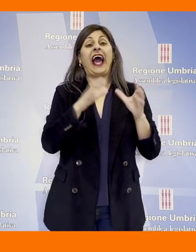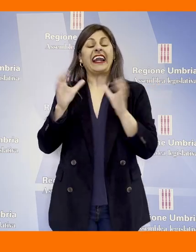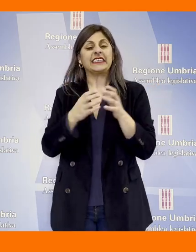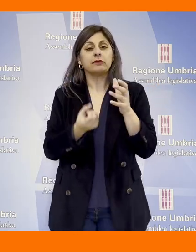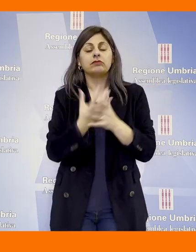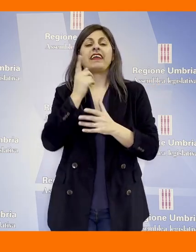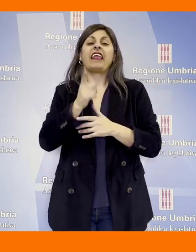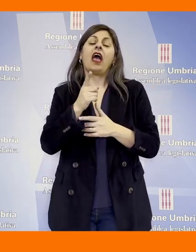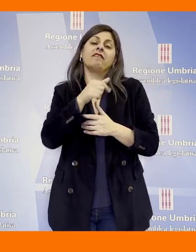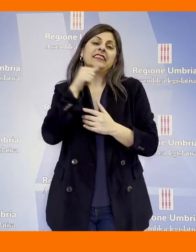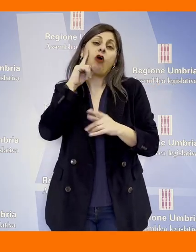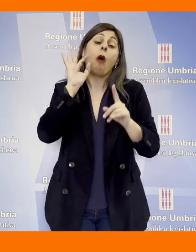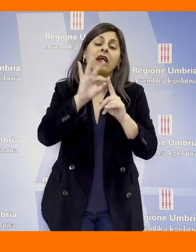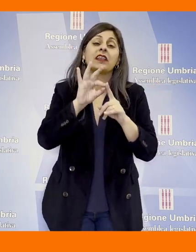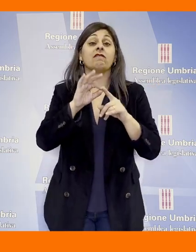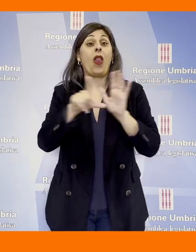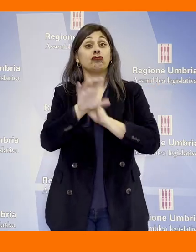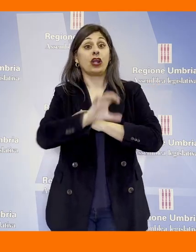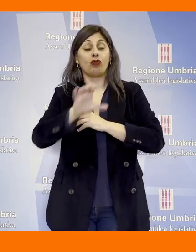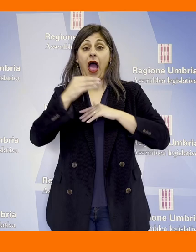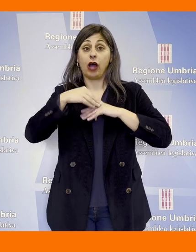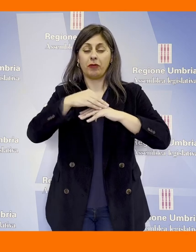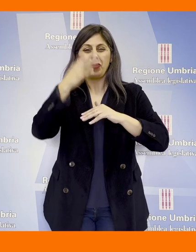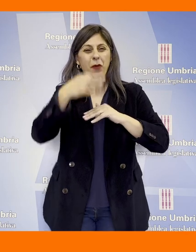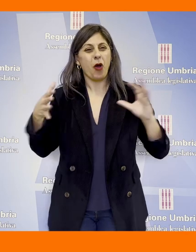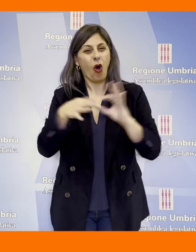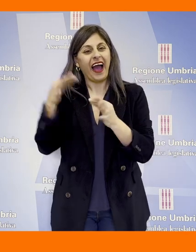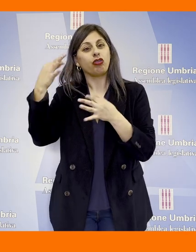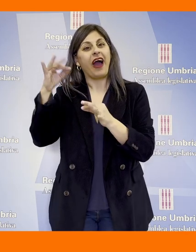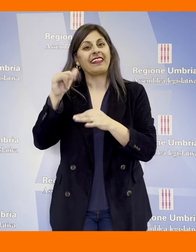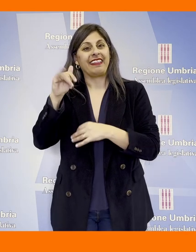per aggiornare la legge regionale a cui la carta fa riferimento.